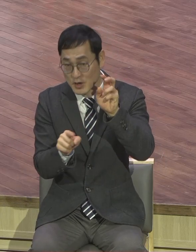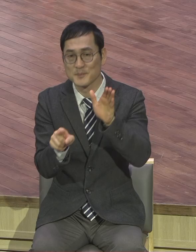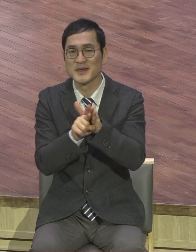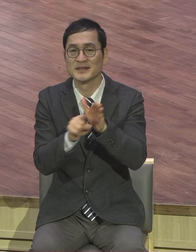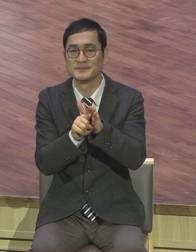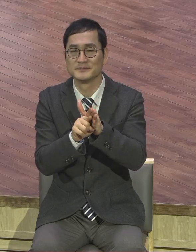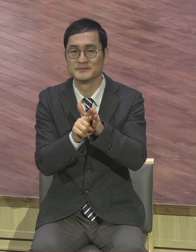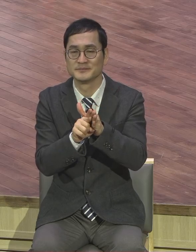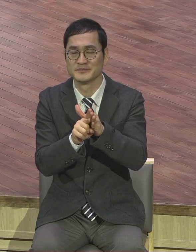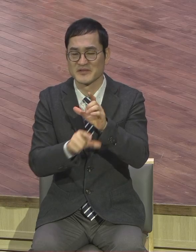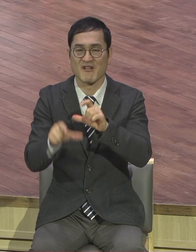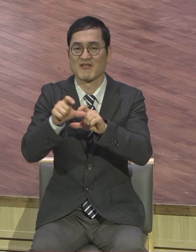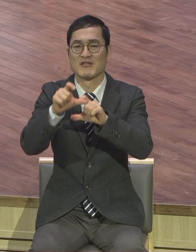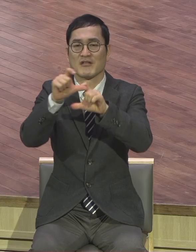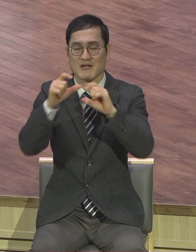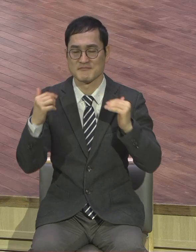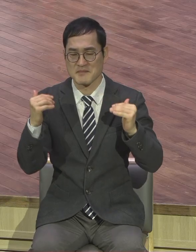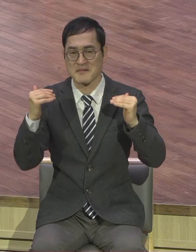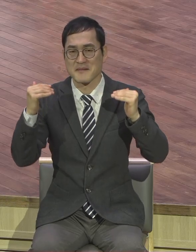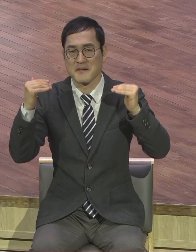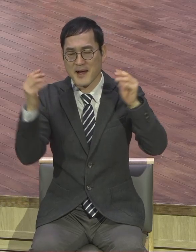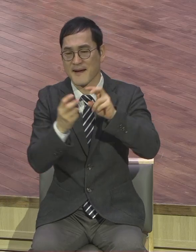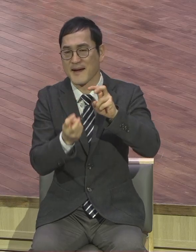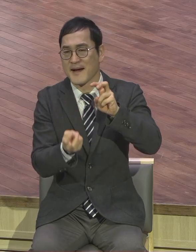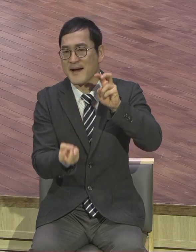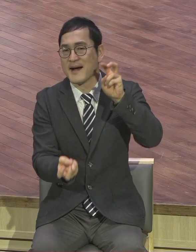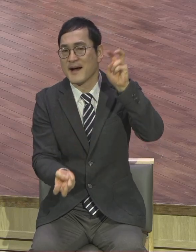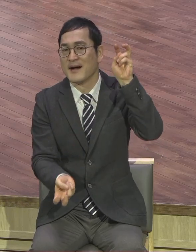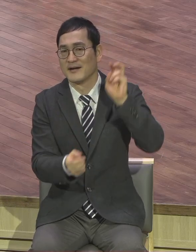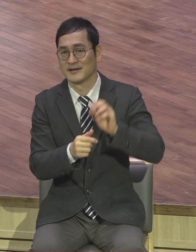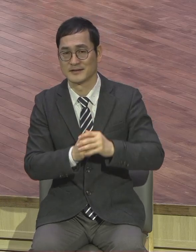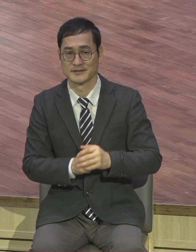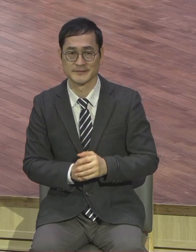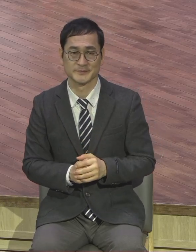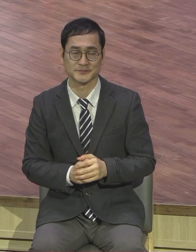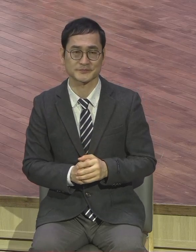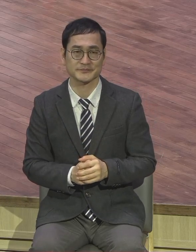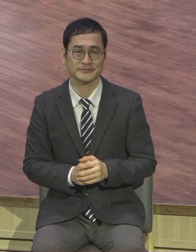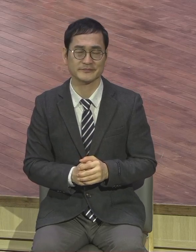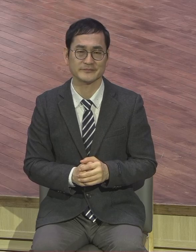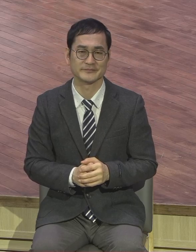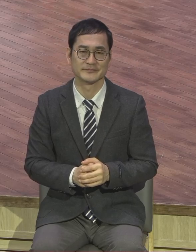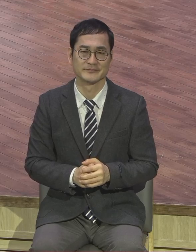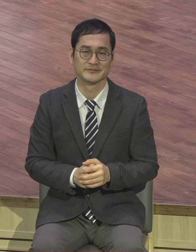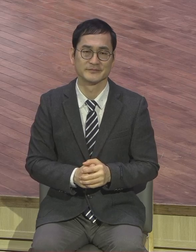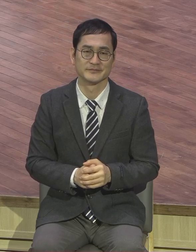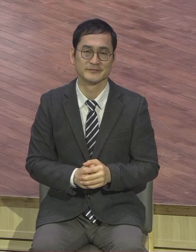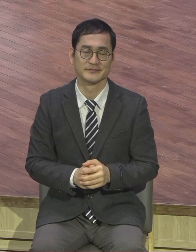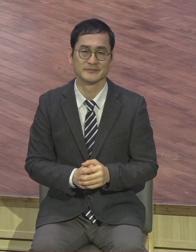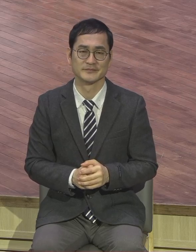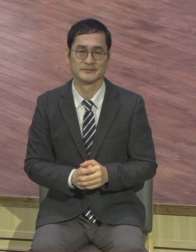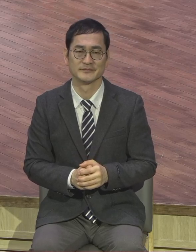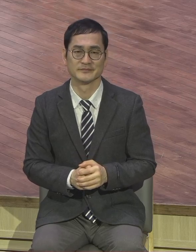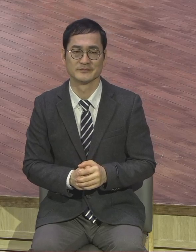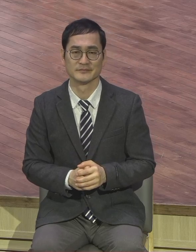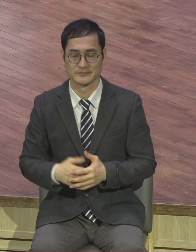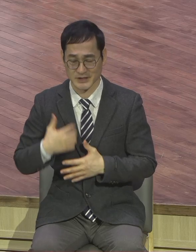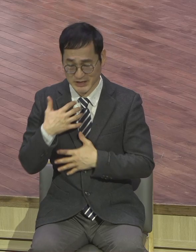자라가야 돼요. 그리스도를 알고 또 알고 또 누리고 또 누리고 점점점점 육신을 벗고 점점점점 영적인 이